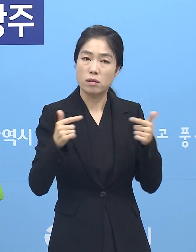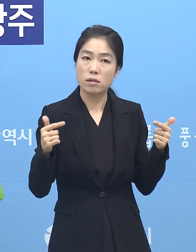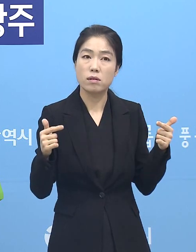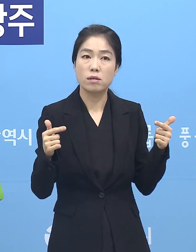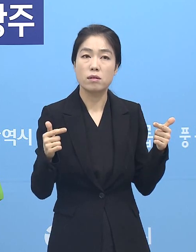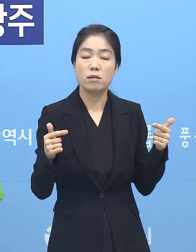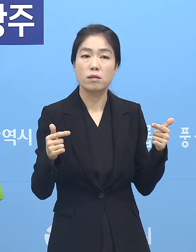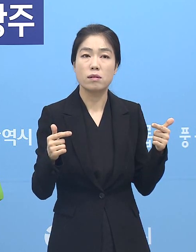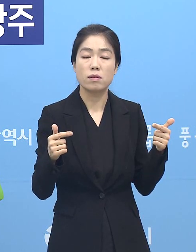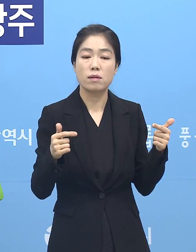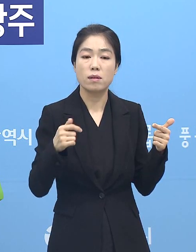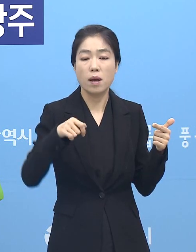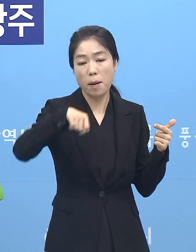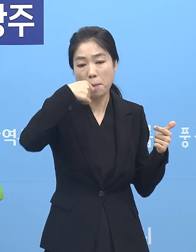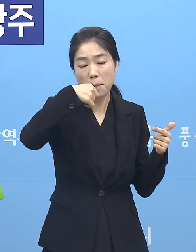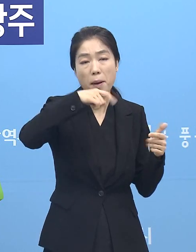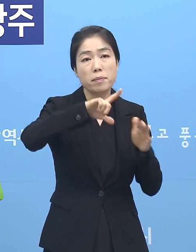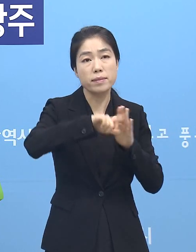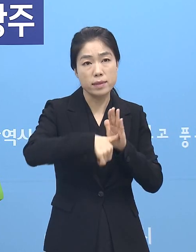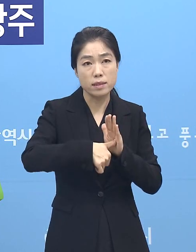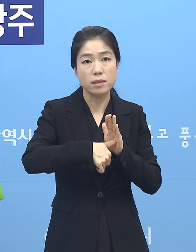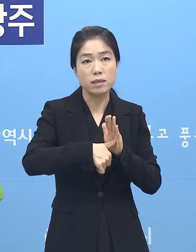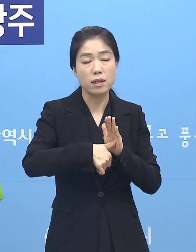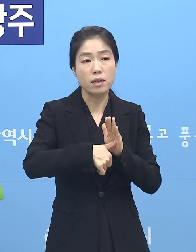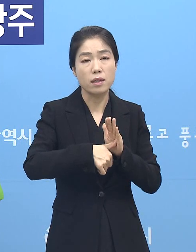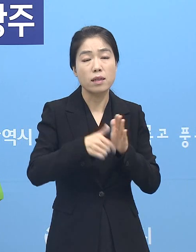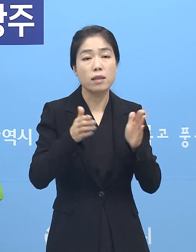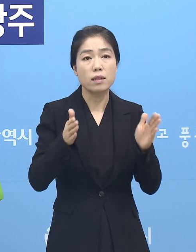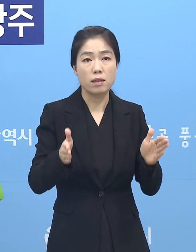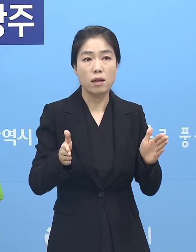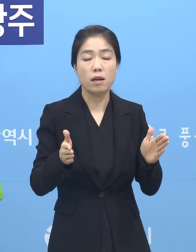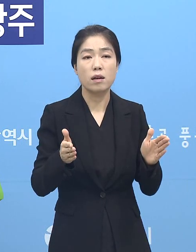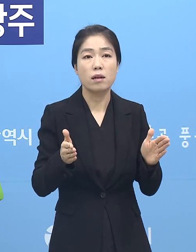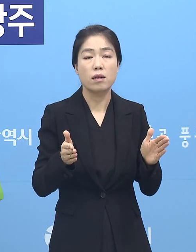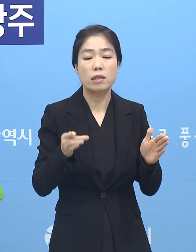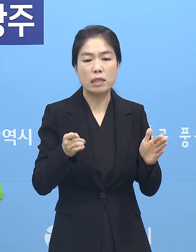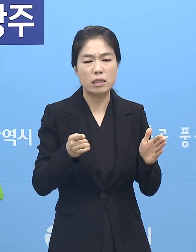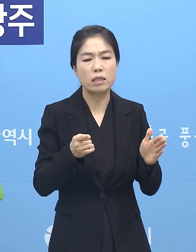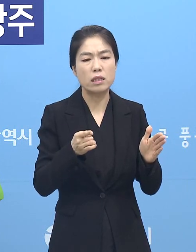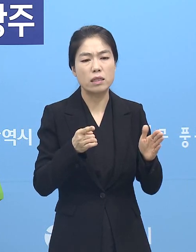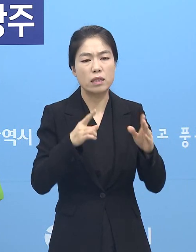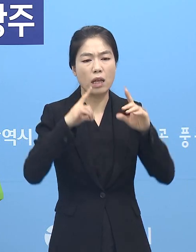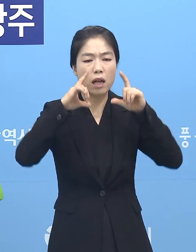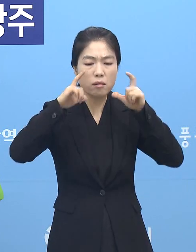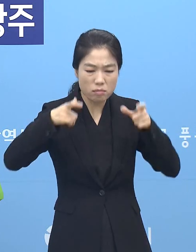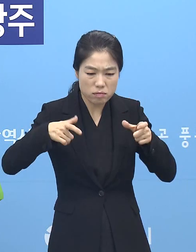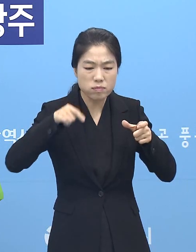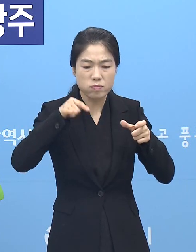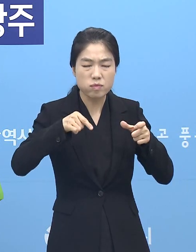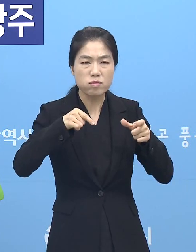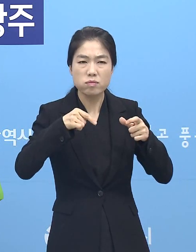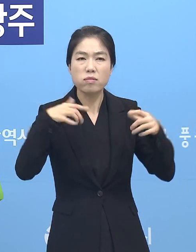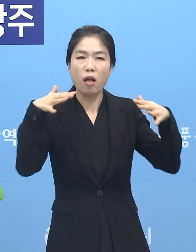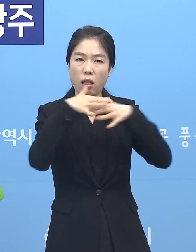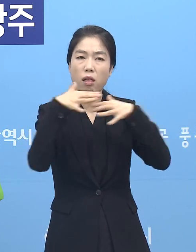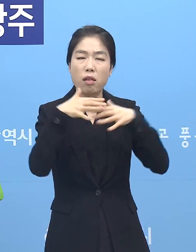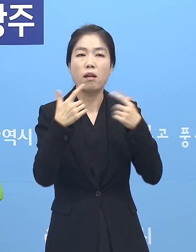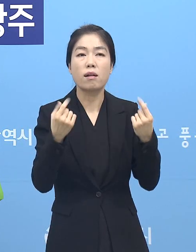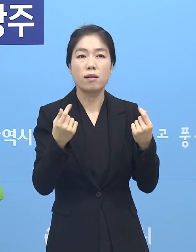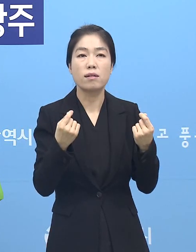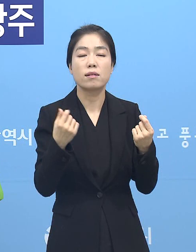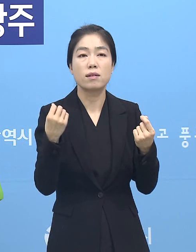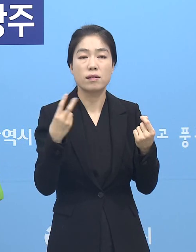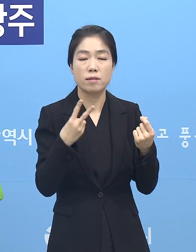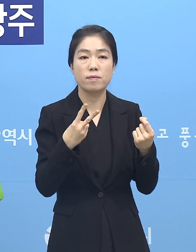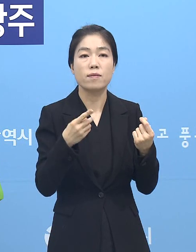식사하는 시간이라든지 이런 시간 동안에 조금 노출이 될 우려들 또 일부 있는 것 같습니다. 그래서